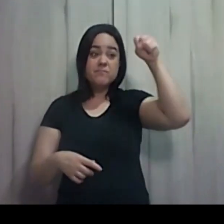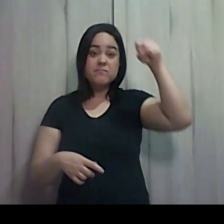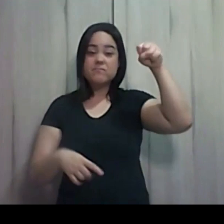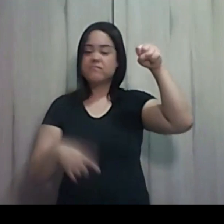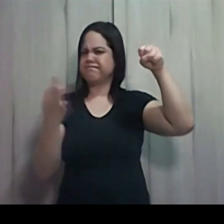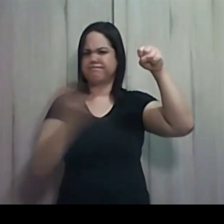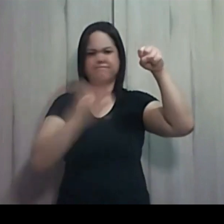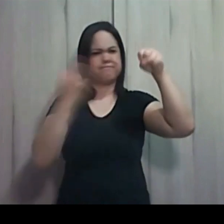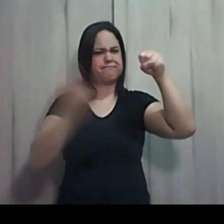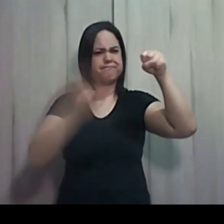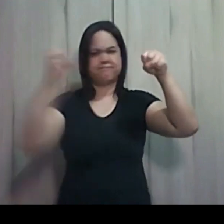luz.